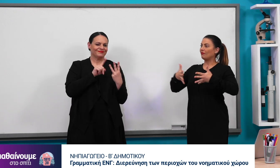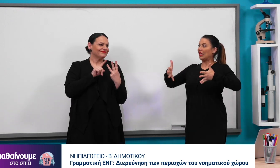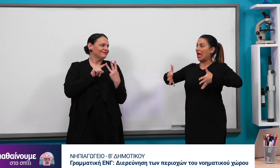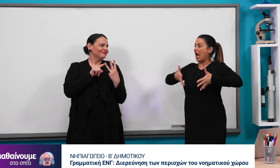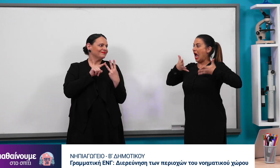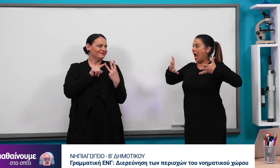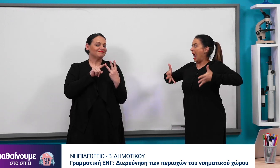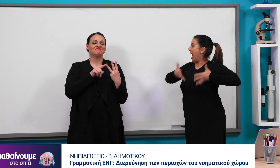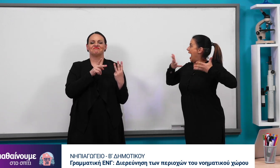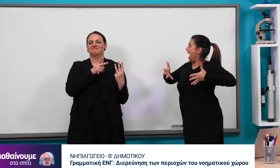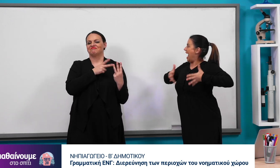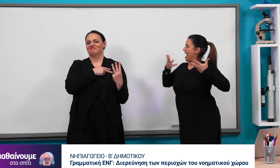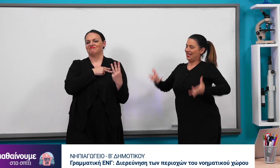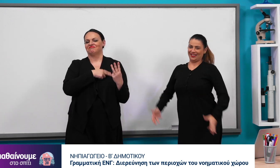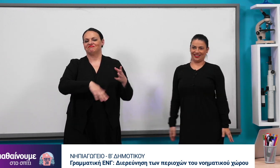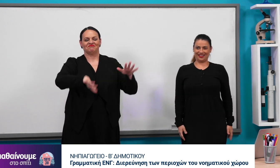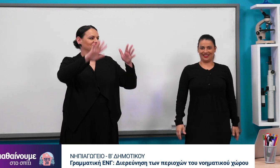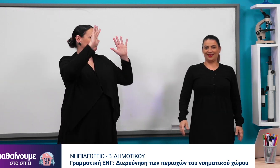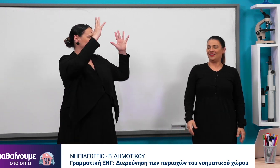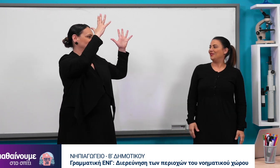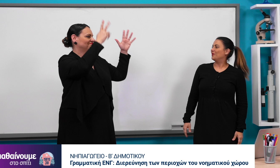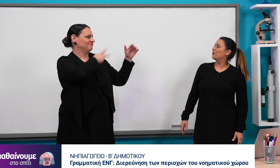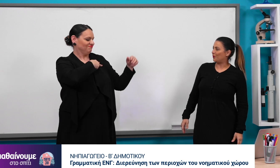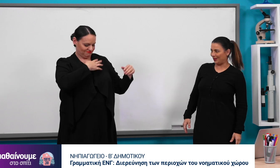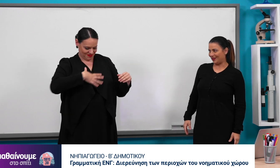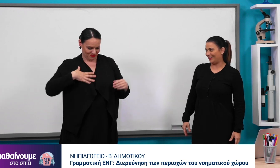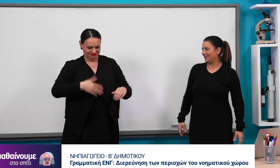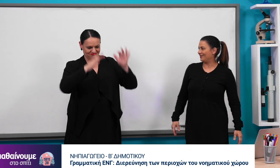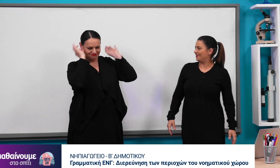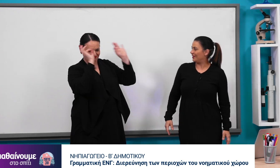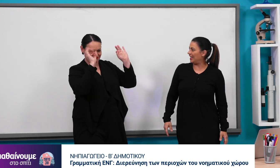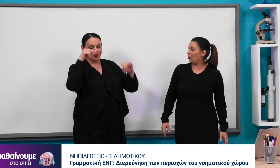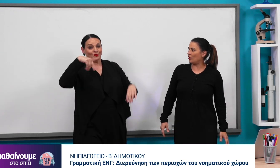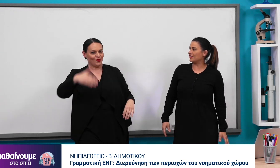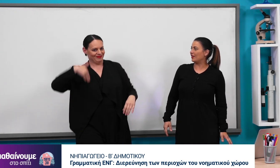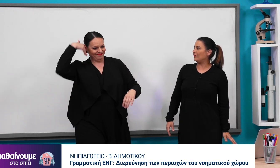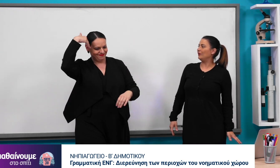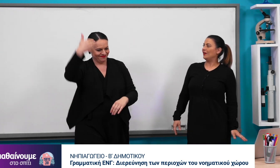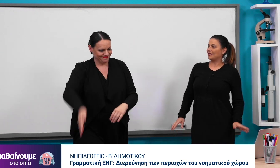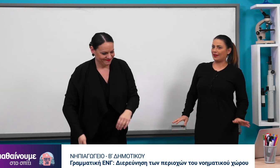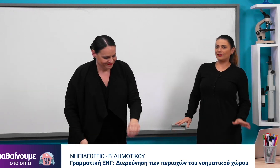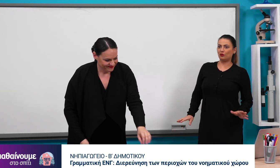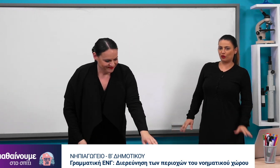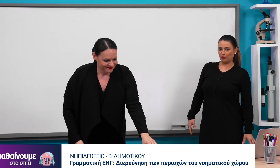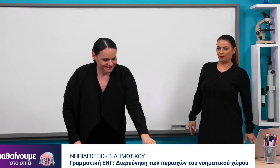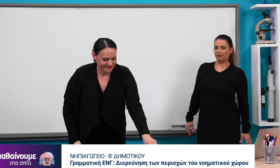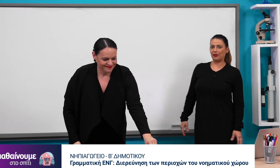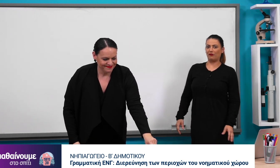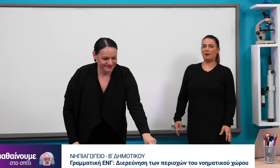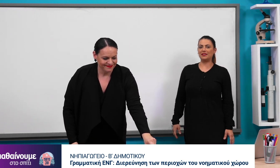Σωστό. Και χαρά βέβαια. Πολύ ωραία. Είναι όλα στια στη θέση του κορμού. Μπράβο. Πάμε